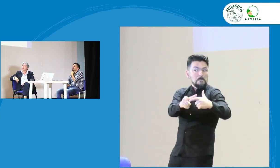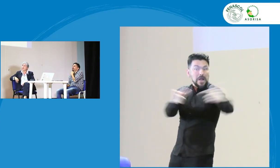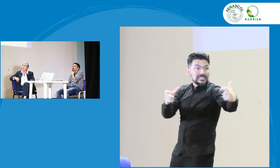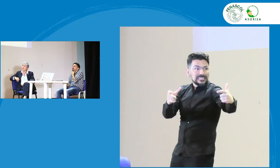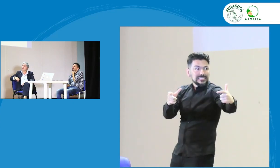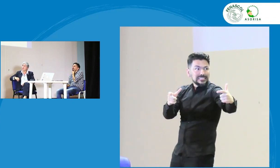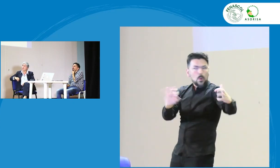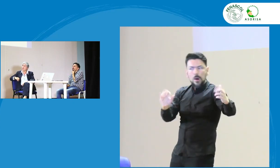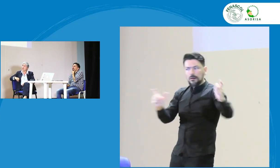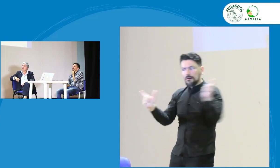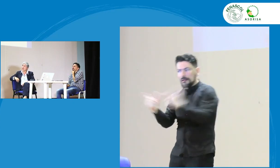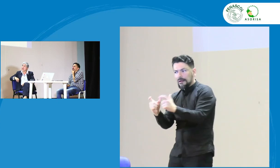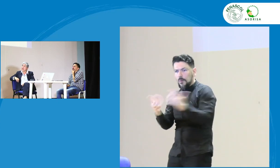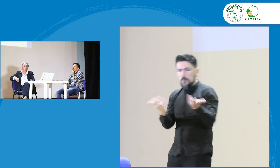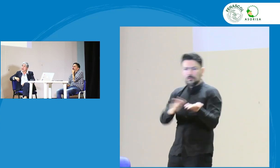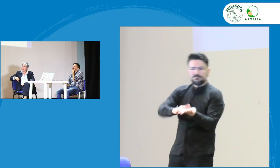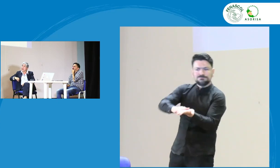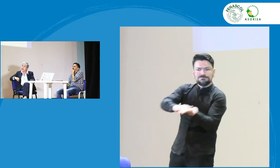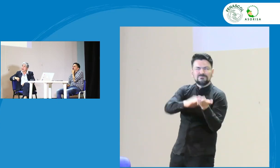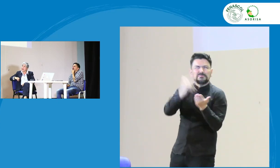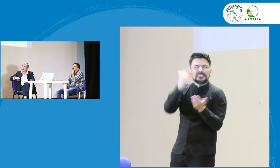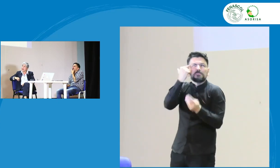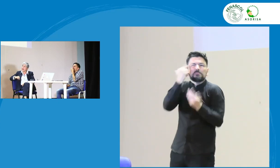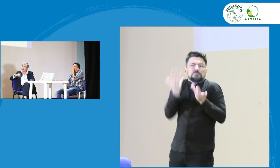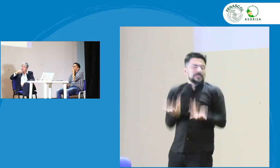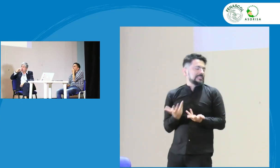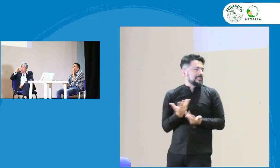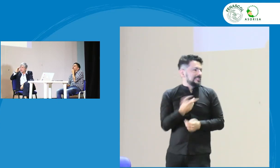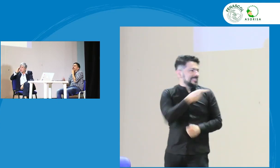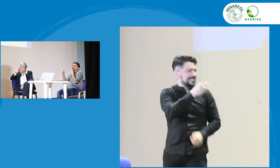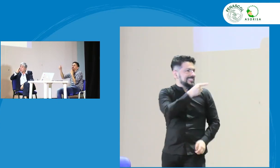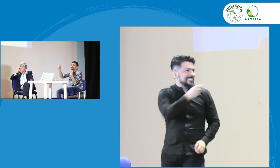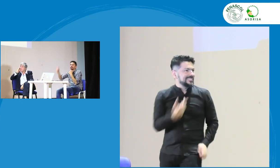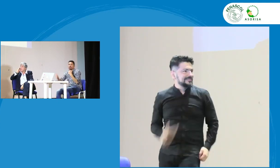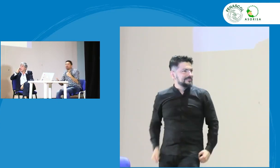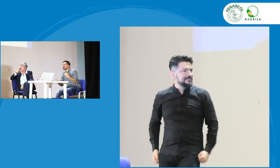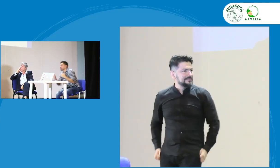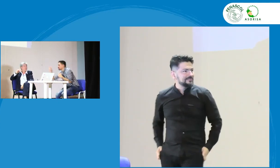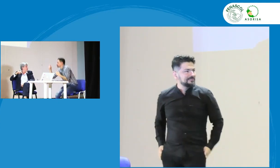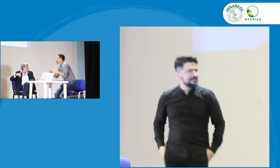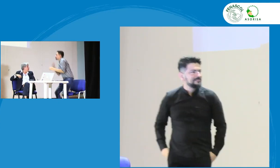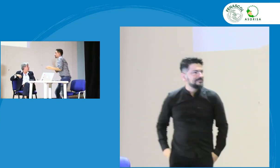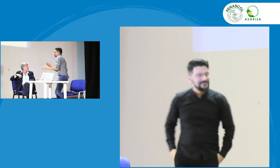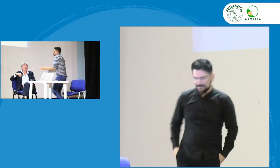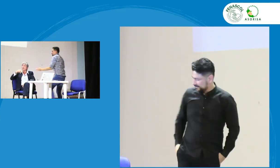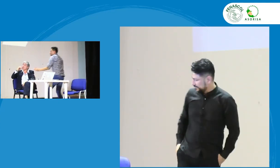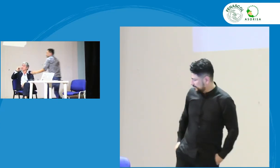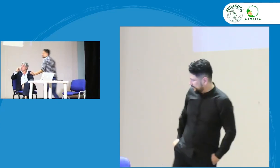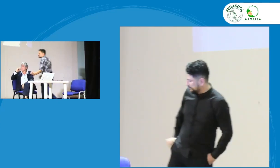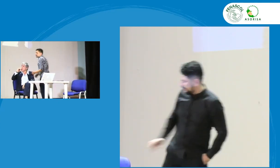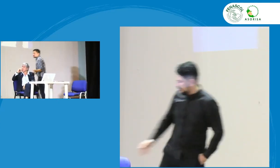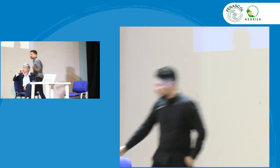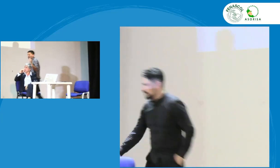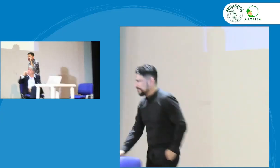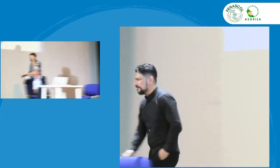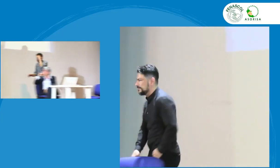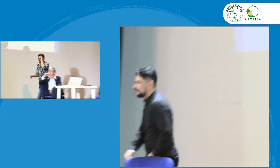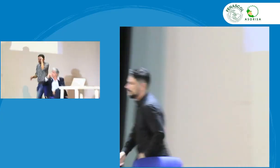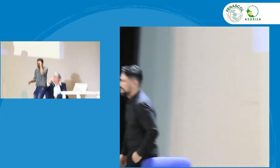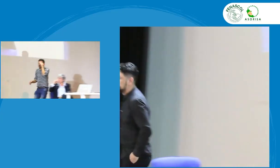Si tiene que ser una mayoría o una minoría, ¿cómo se manejaría ahí? Ok, perfecto. Bien.